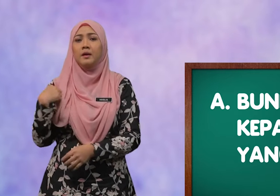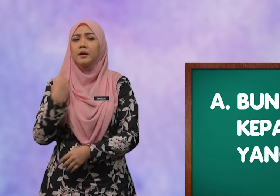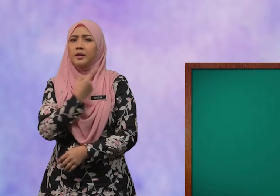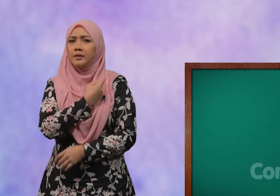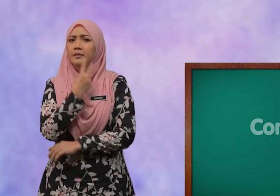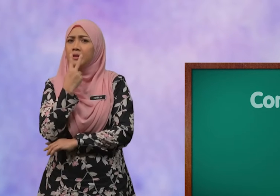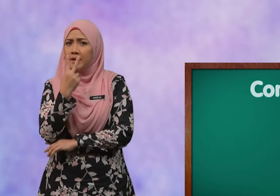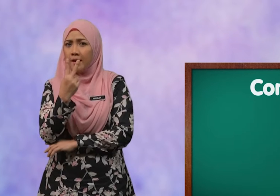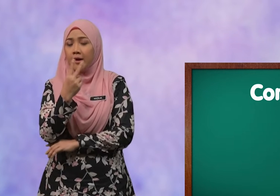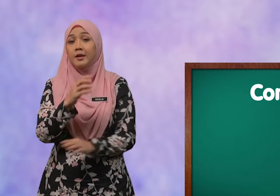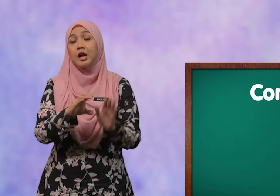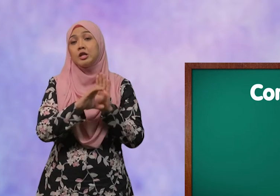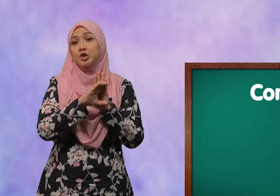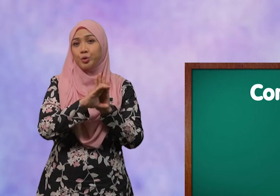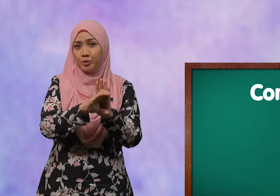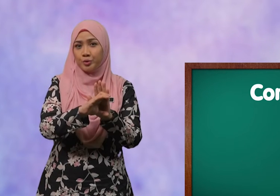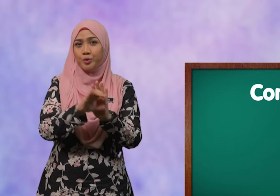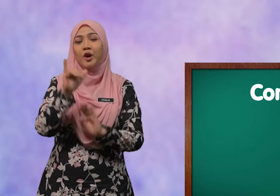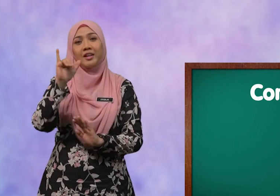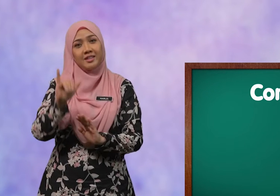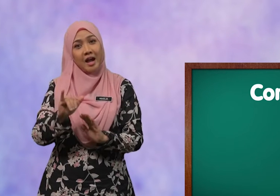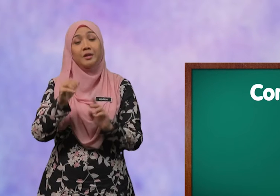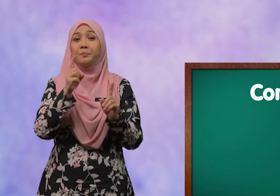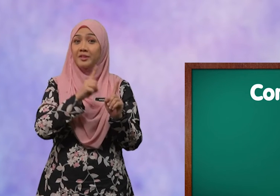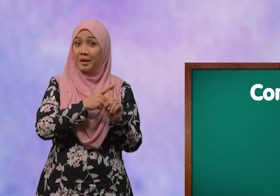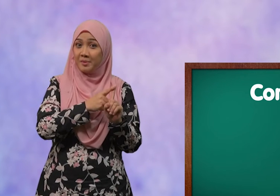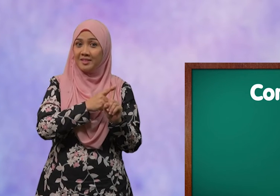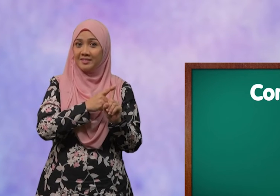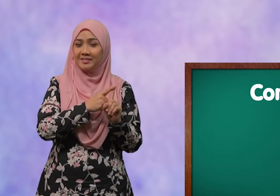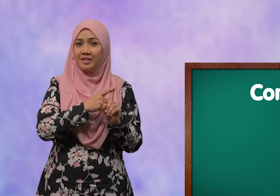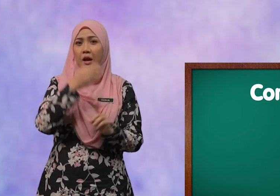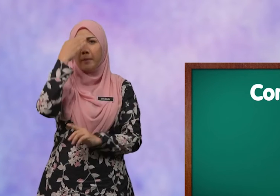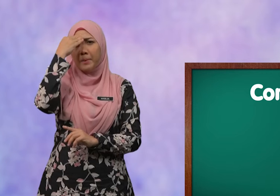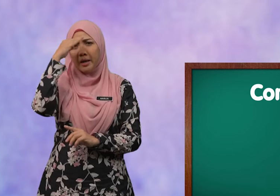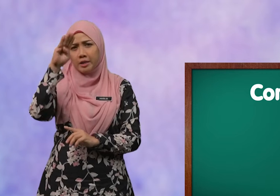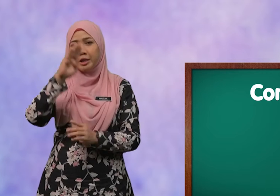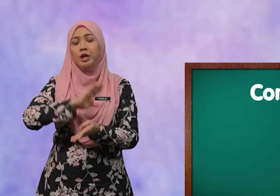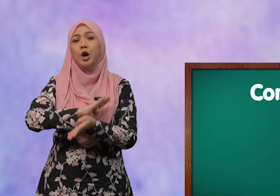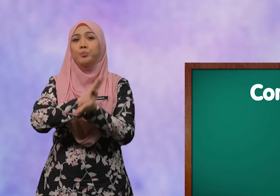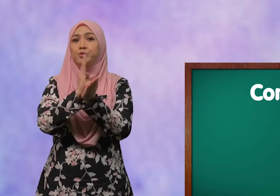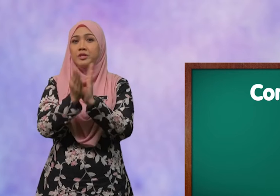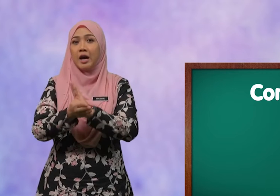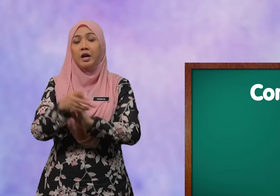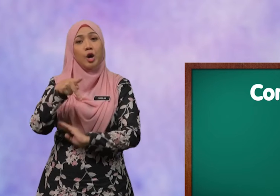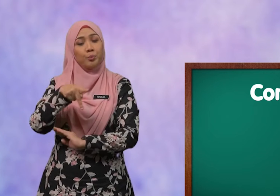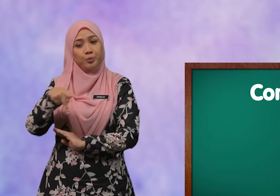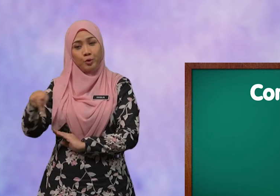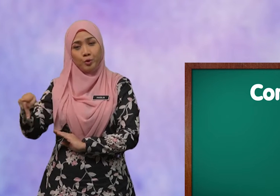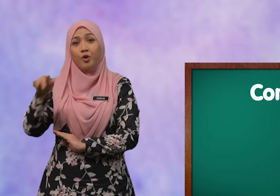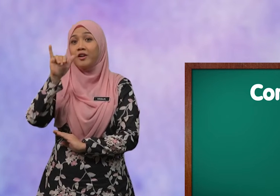Kita Lihat Contoh Yang Pertama Bagi Bundar Puluh